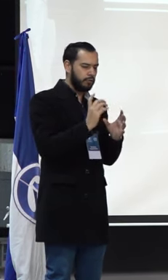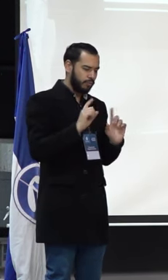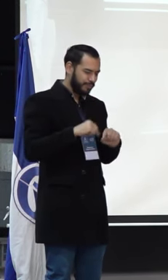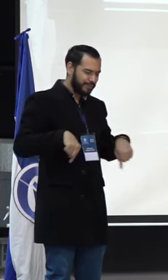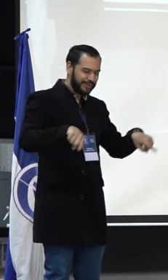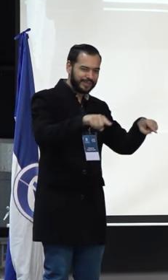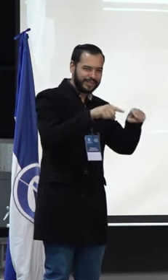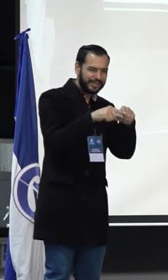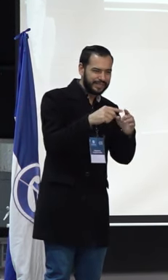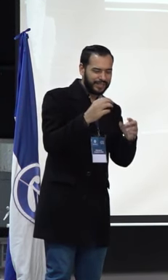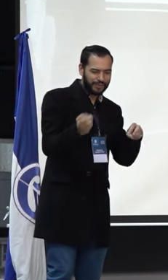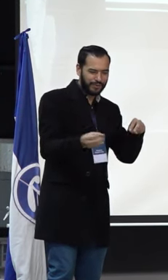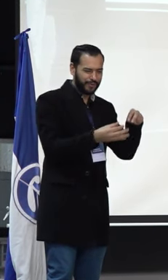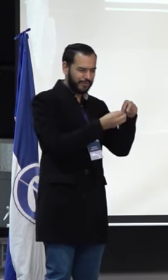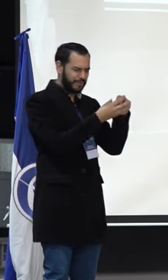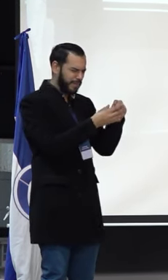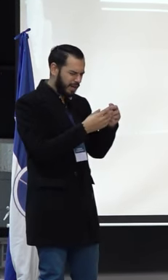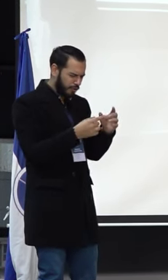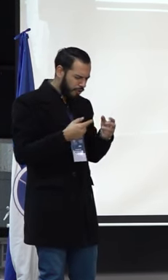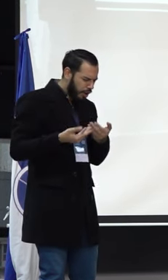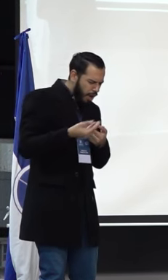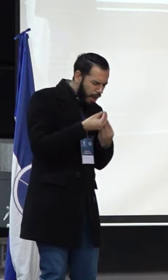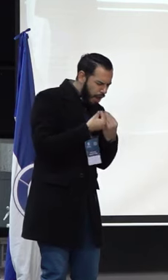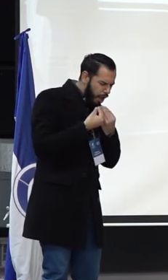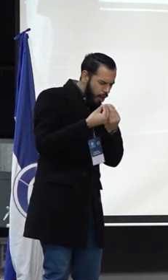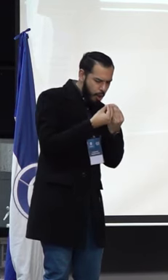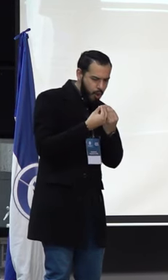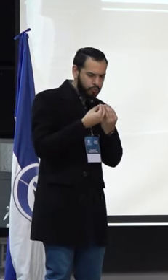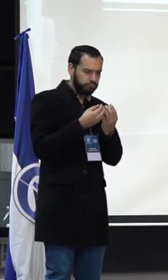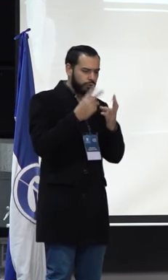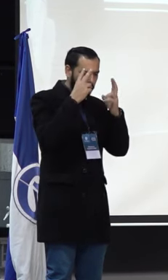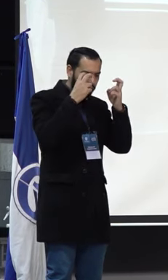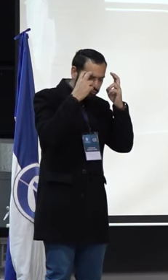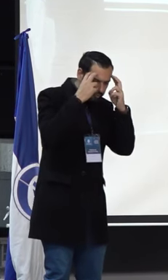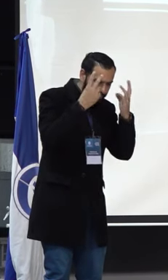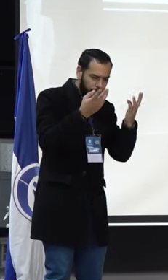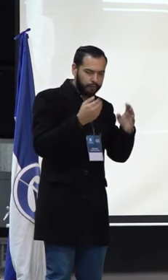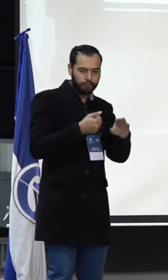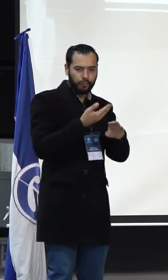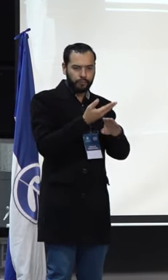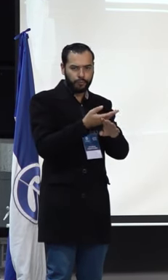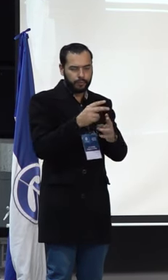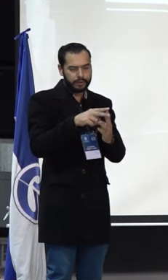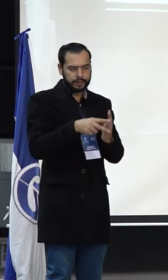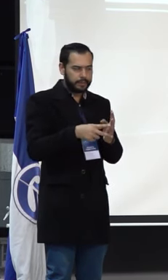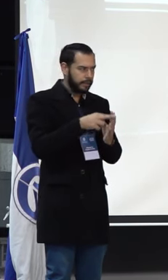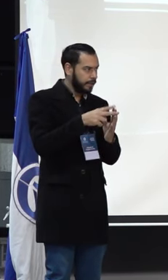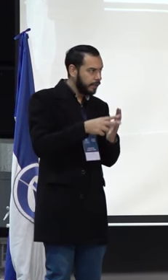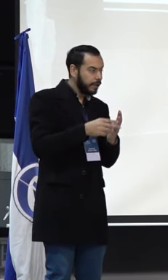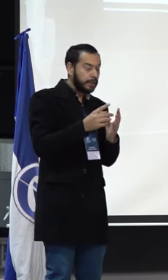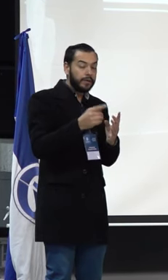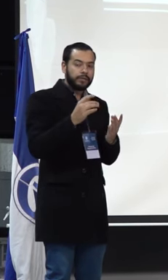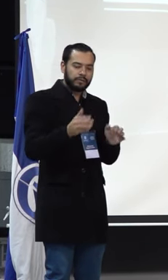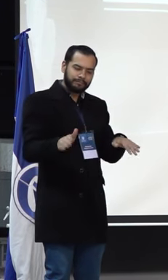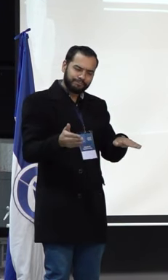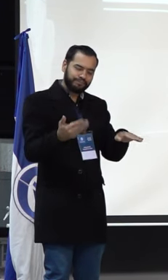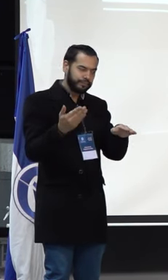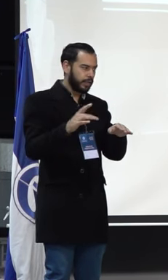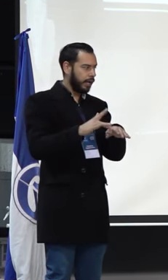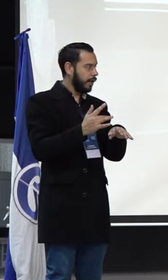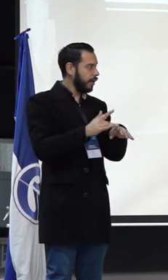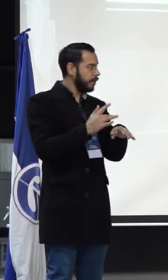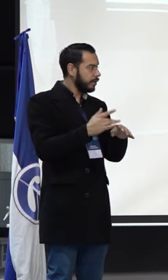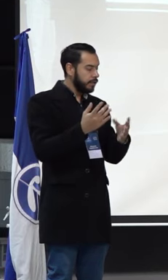pedagógicos de tejidos de conocimiento y propuestas alternativas, anudarlas a proyectos que estos a su vez sean presentados en